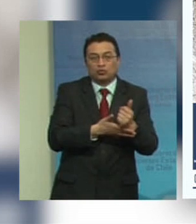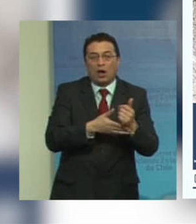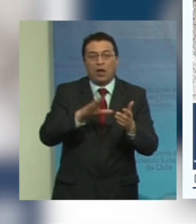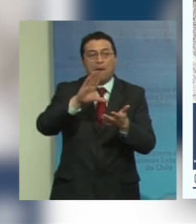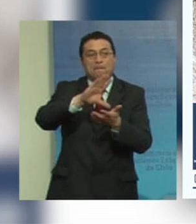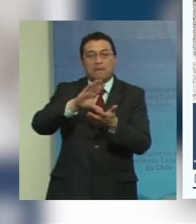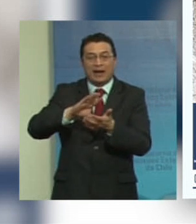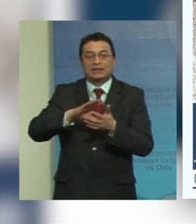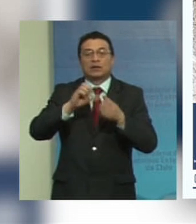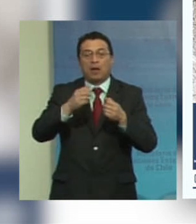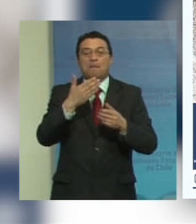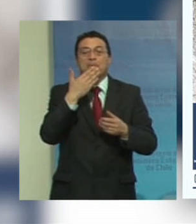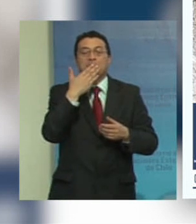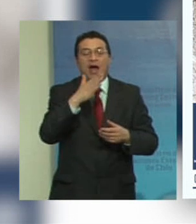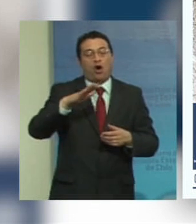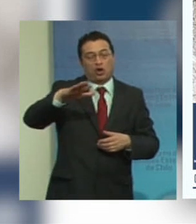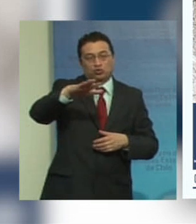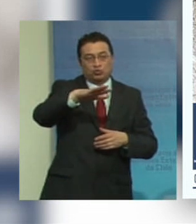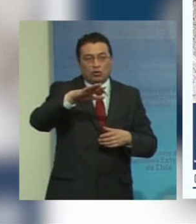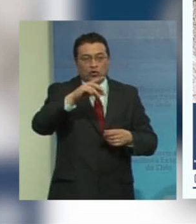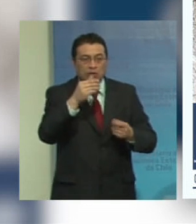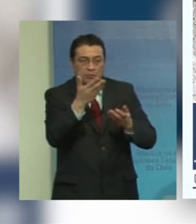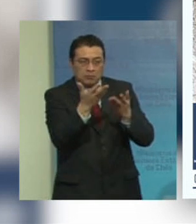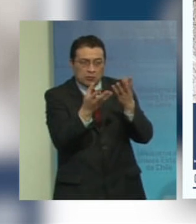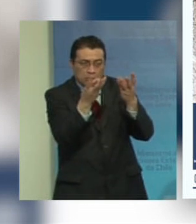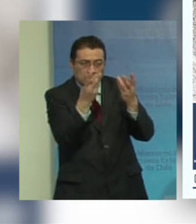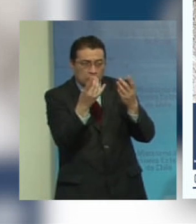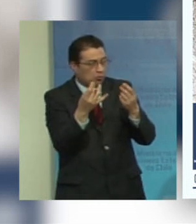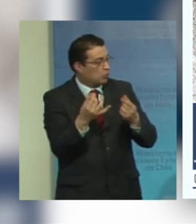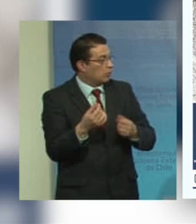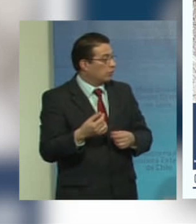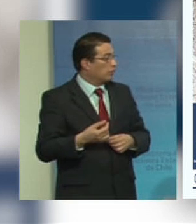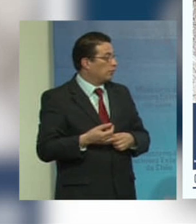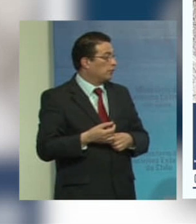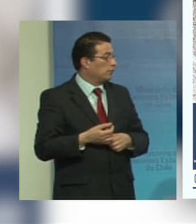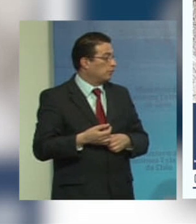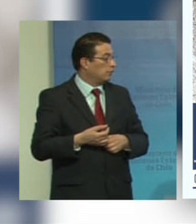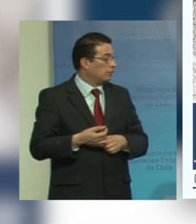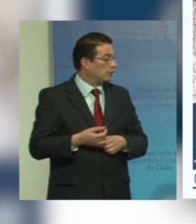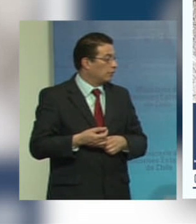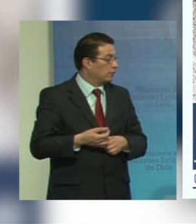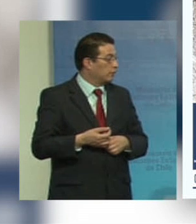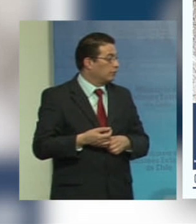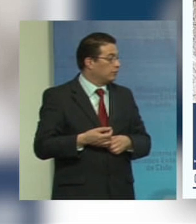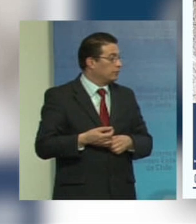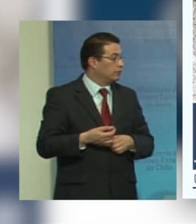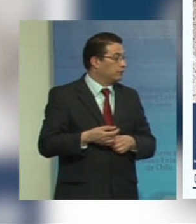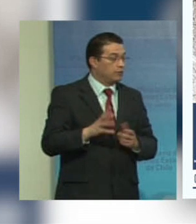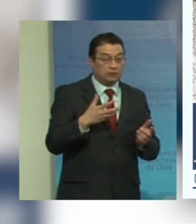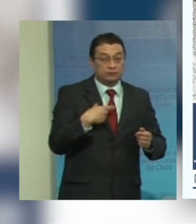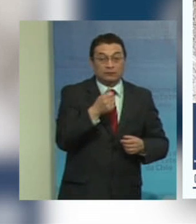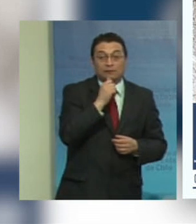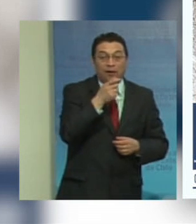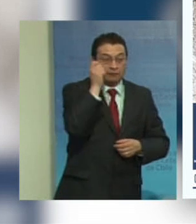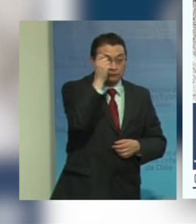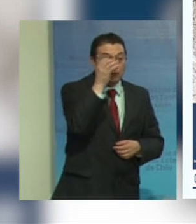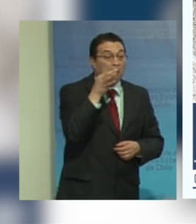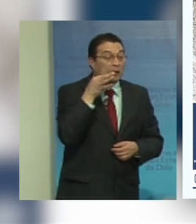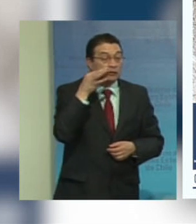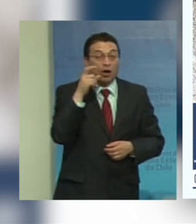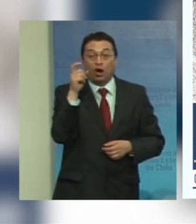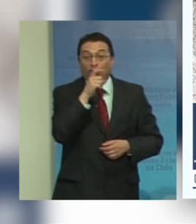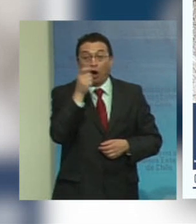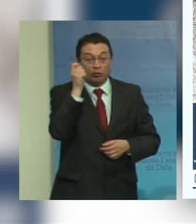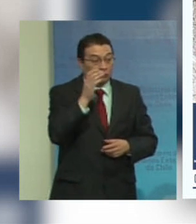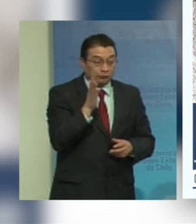mejorar la situación de medición y no me pasaron todavía la tarjeta ni amarilla ni roja pero yo creo que mi